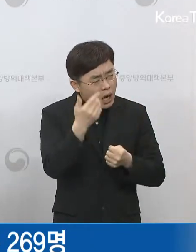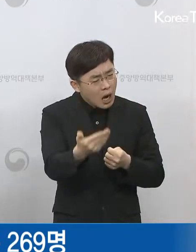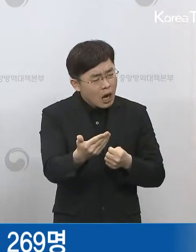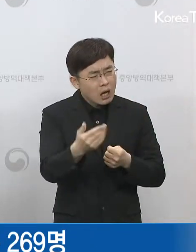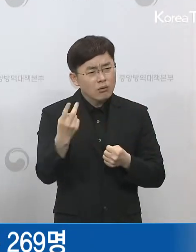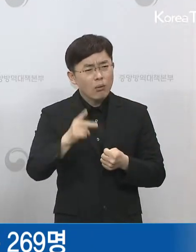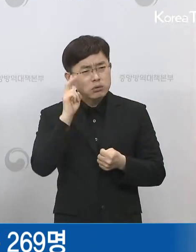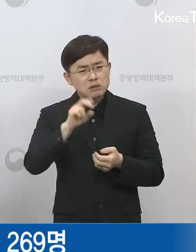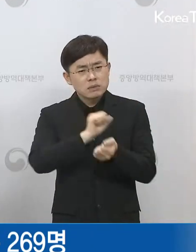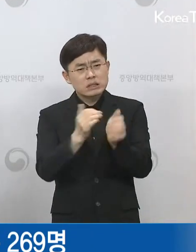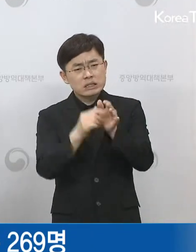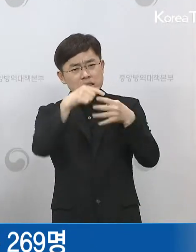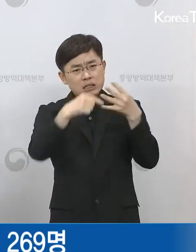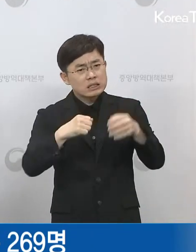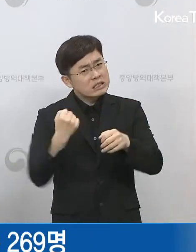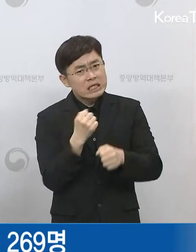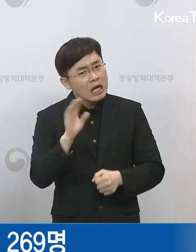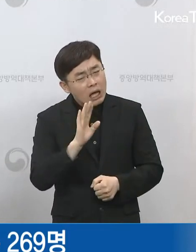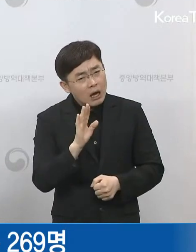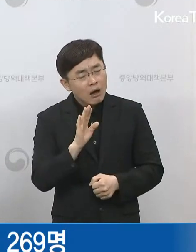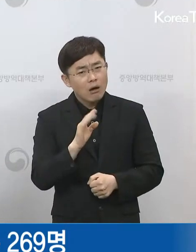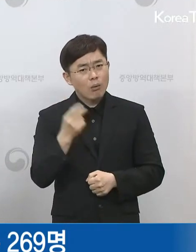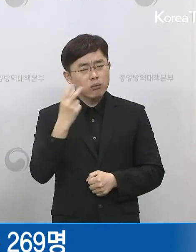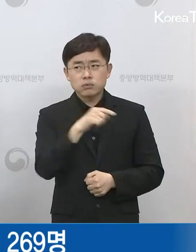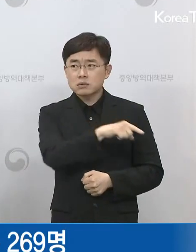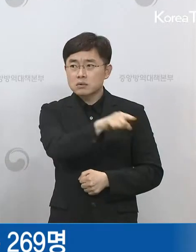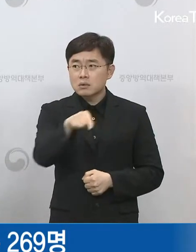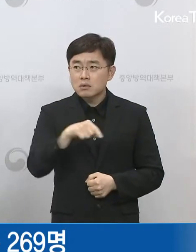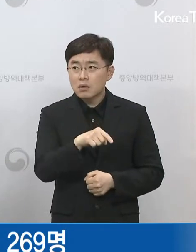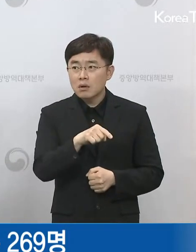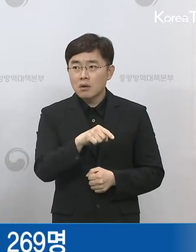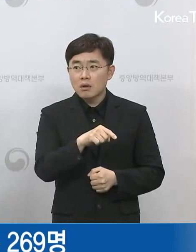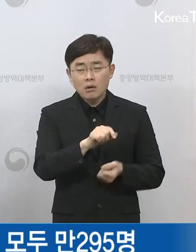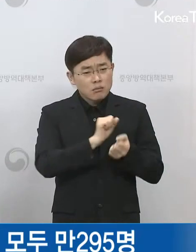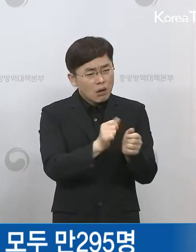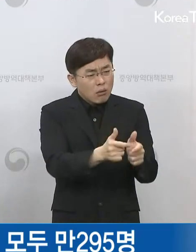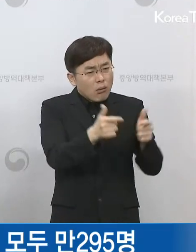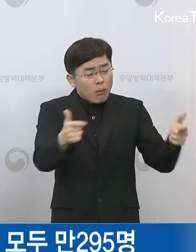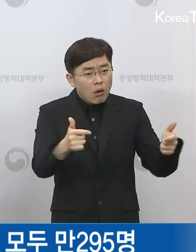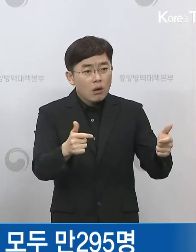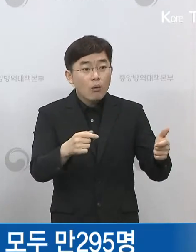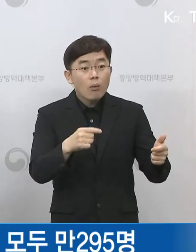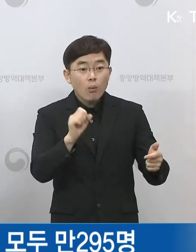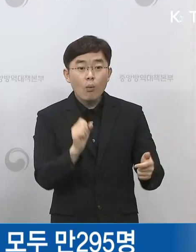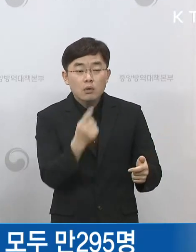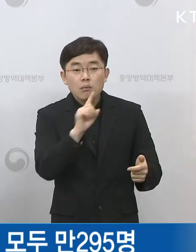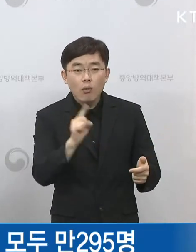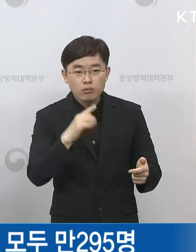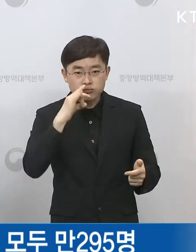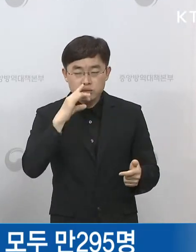또 확진자가 늘고 있는 원인을 파악한 게 있다면 설명해달라고 질문을 주셨습니다.